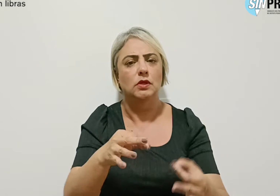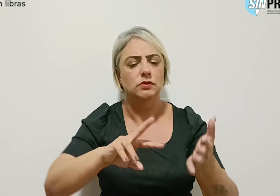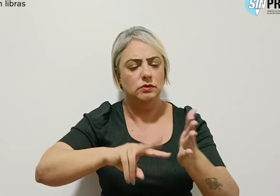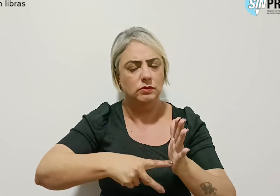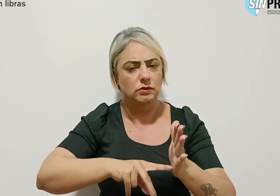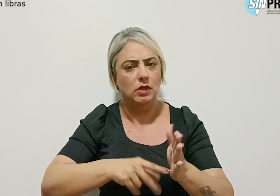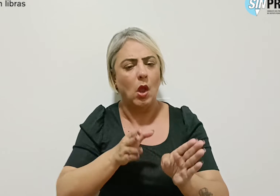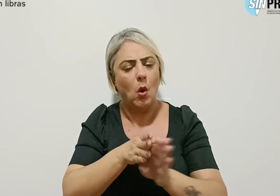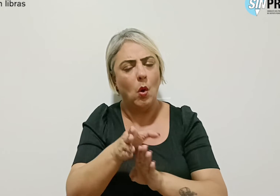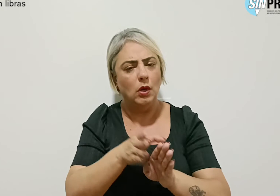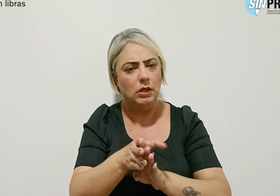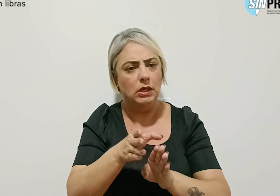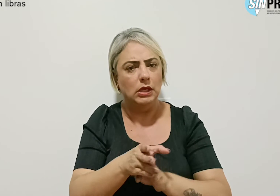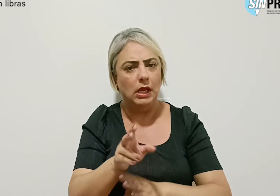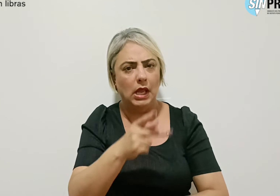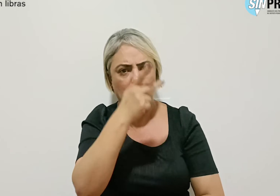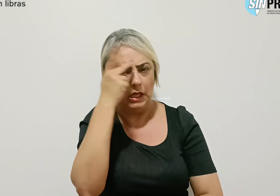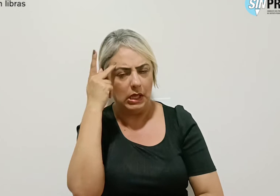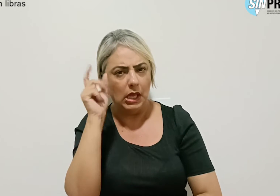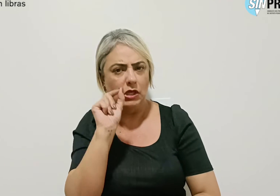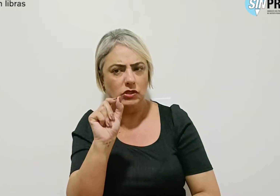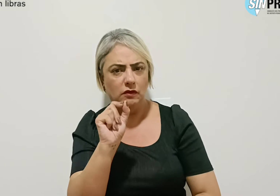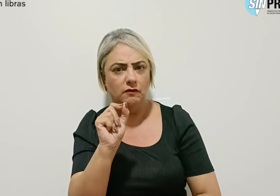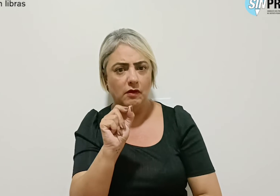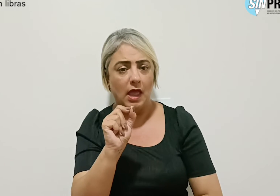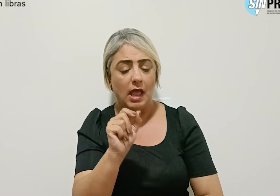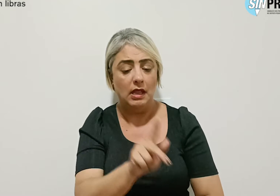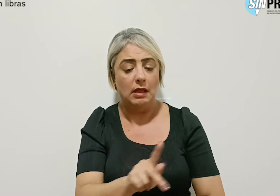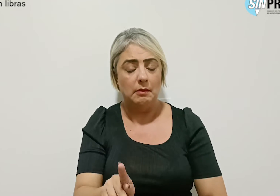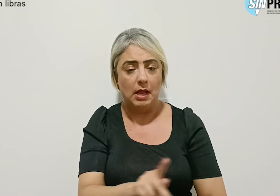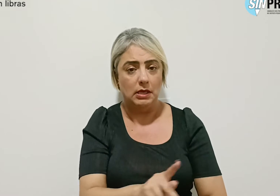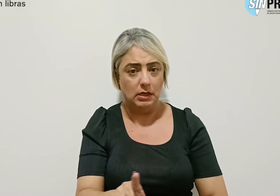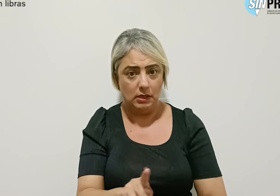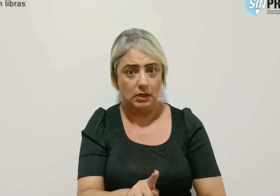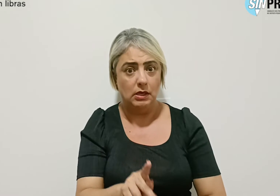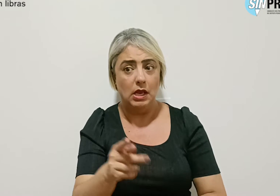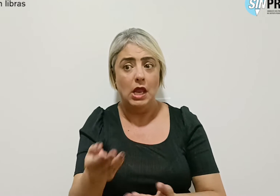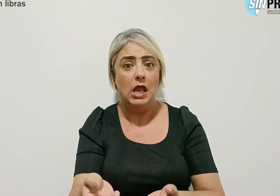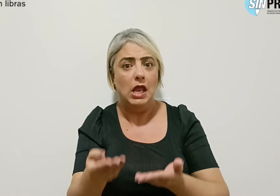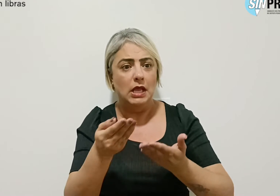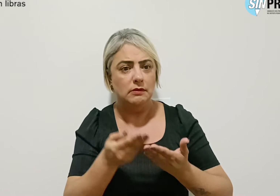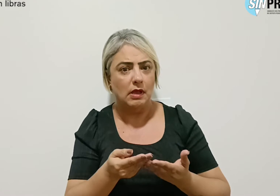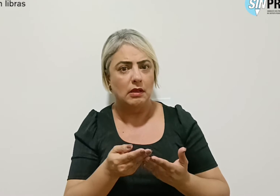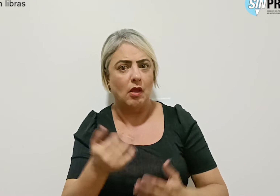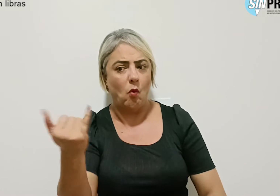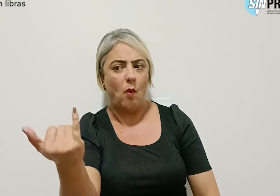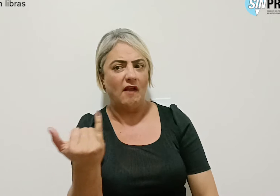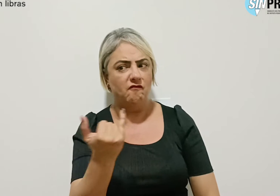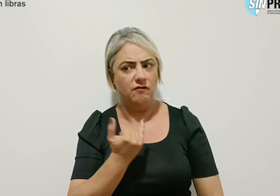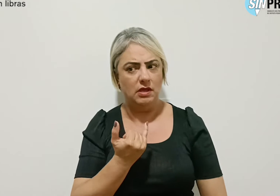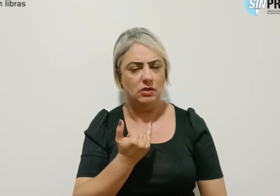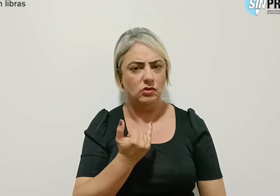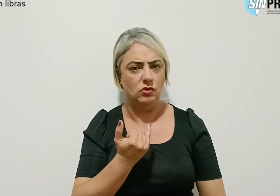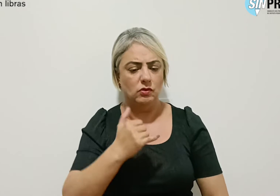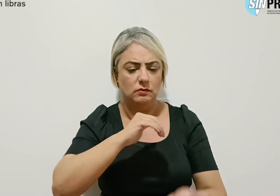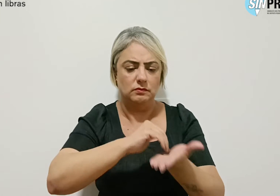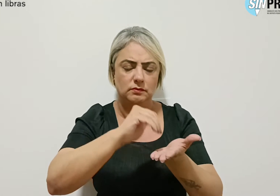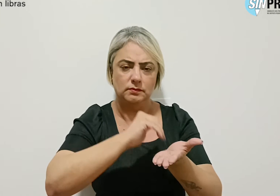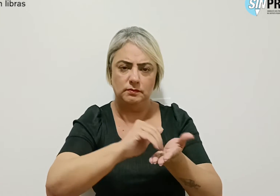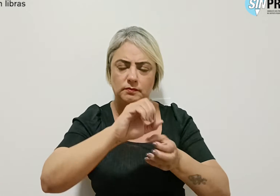orienta quem estiver em regência de classe e recebeu a notificação da Secretaria de Educação